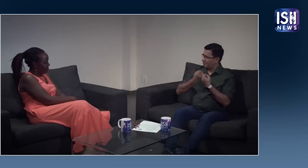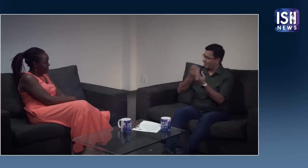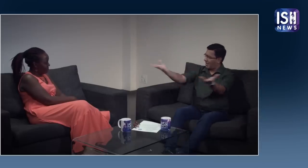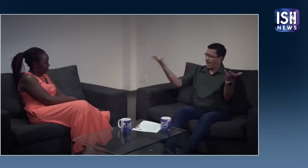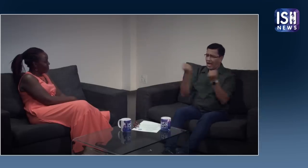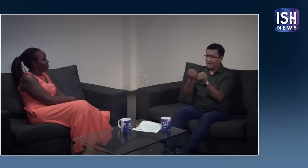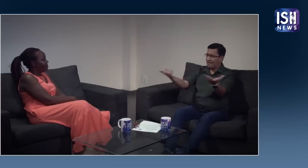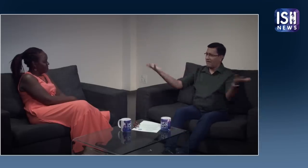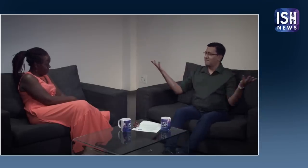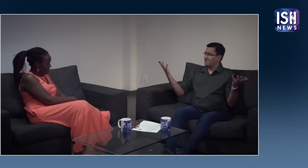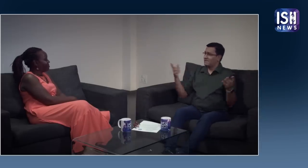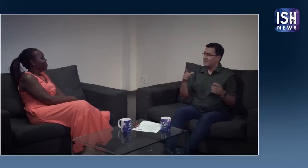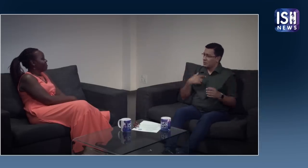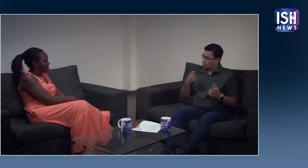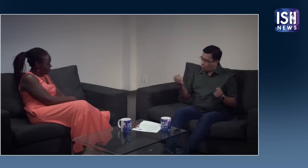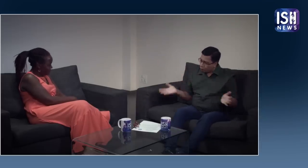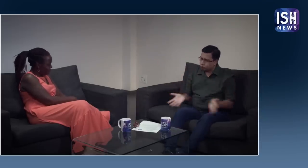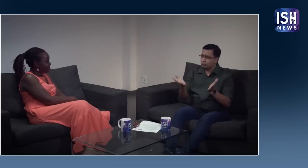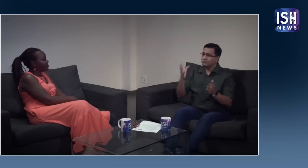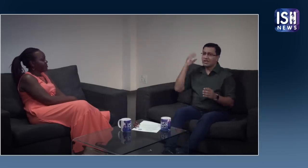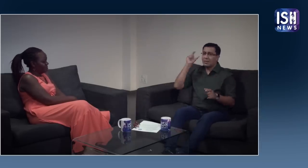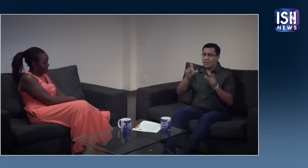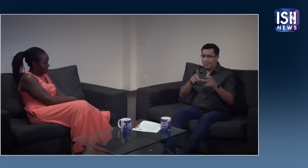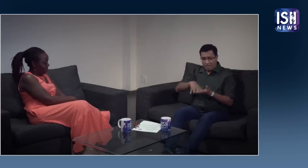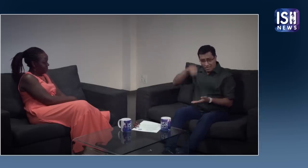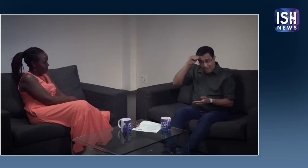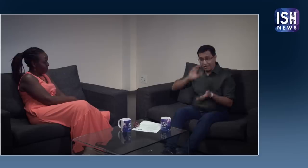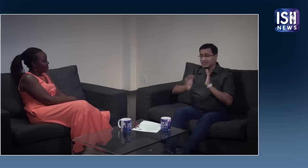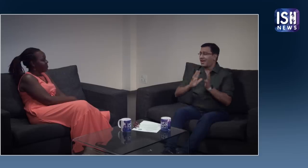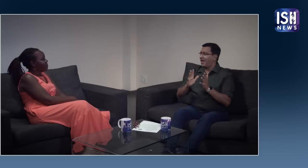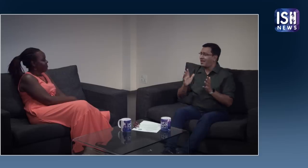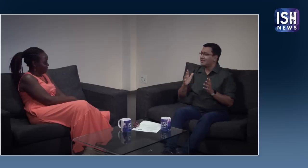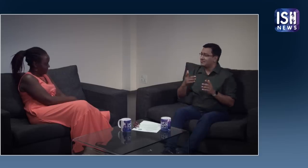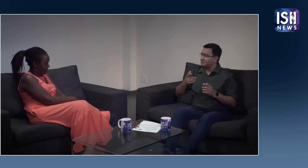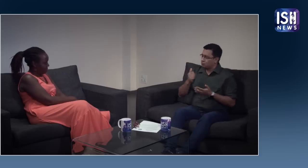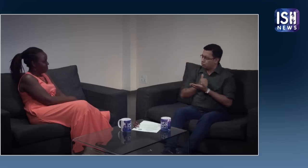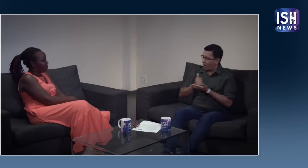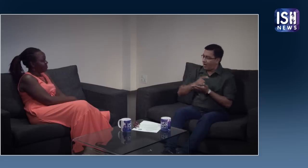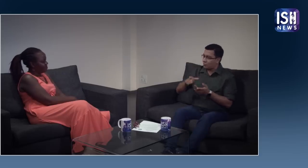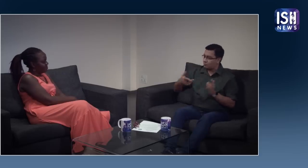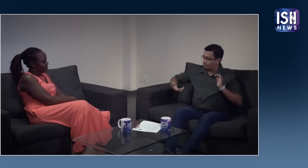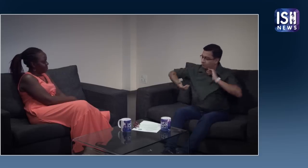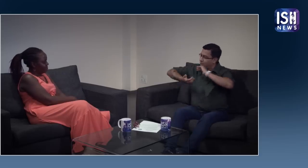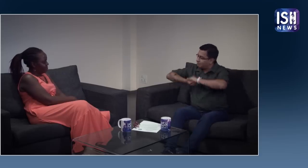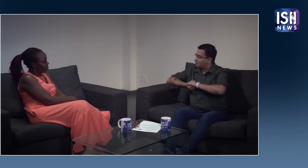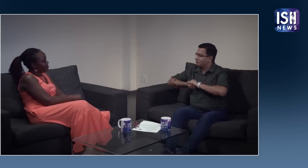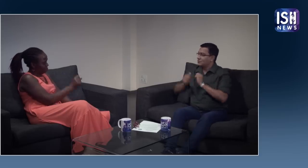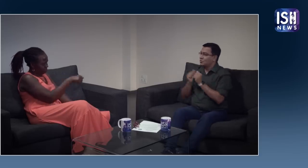है मैं सुनने वाले लोगों को इसे सीखने के लिए प्रोचाहित करना चाता हूँ और डेफ समुदाई के साथ हाथ